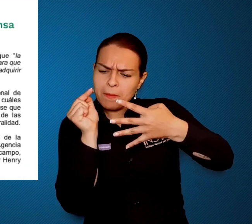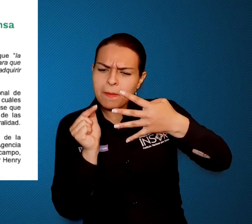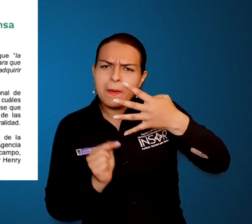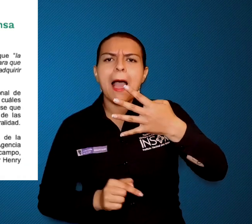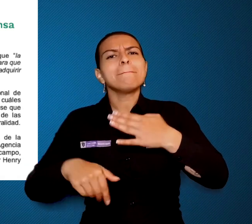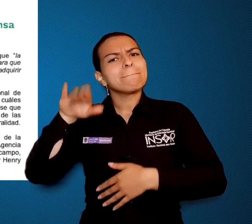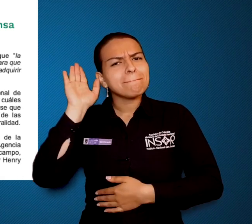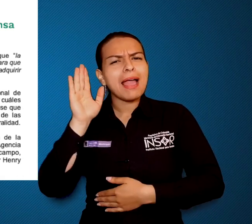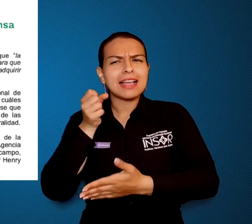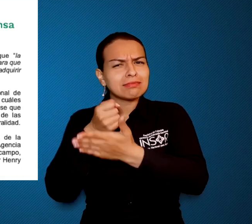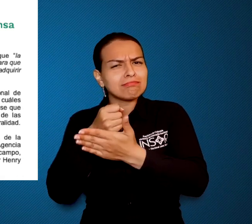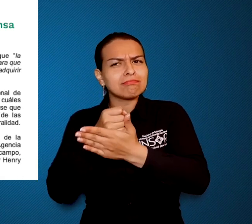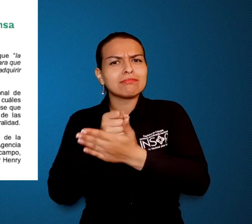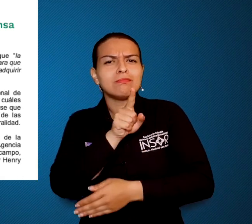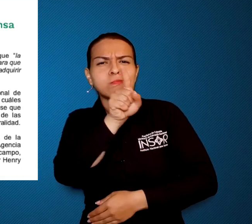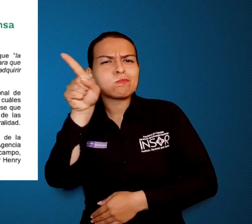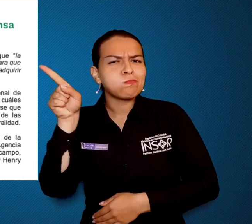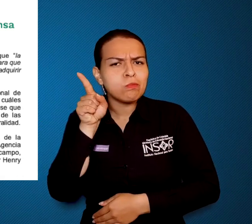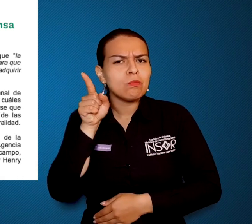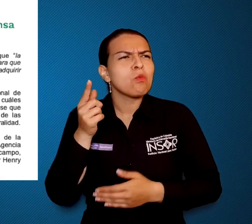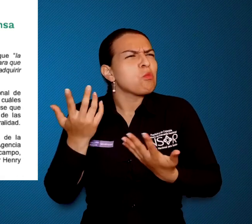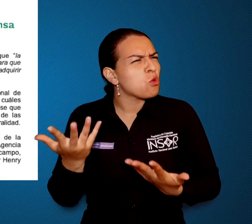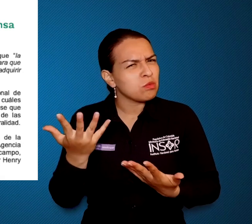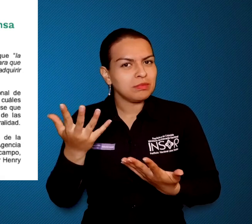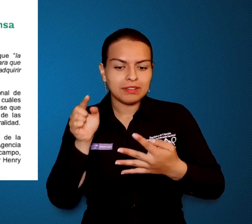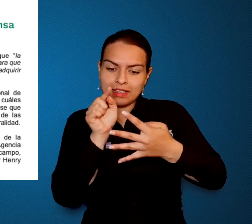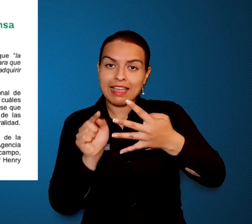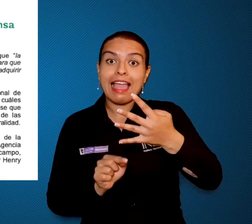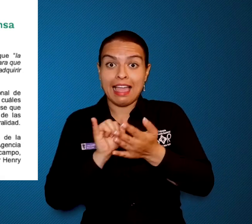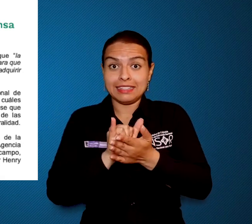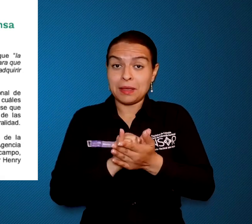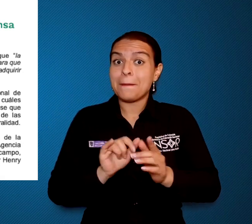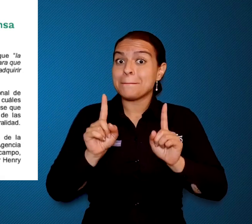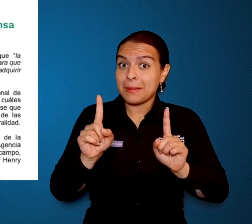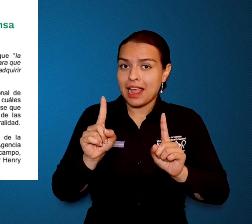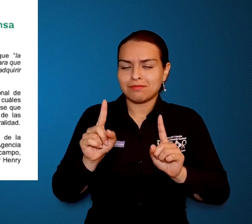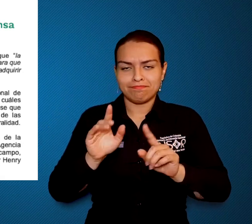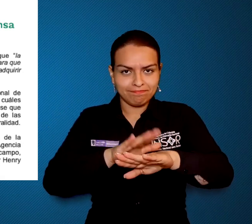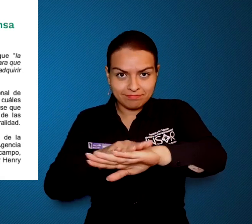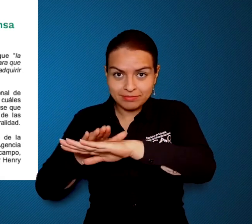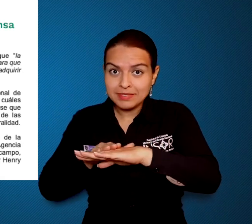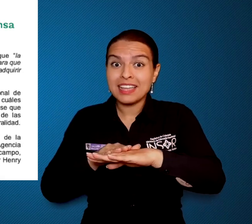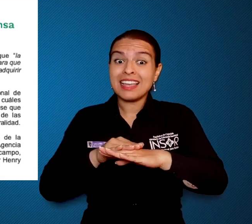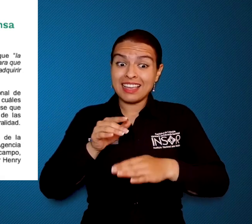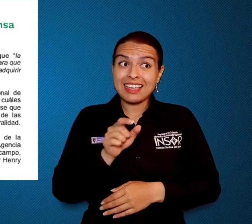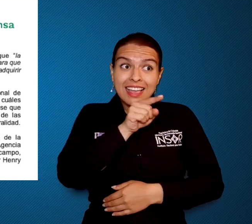el cual permite identificar cuáles son las causas o factores que intervienen en la siniestralidad,